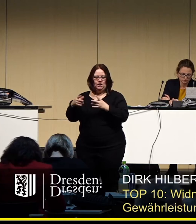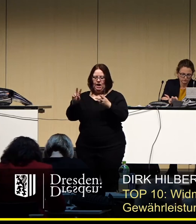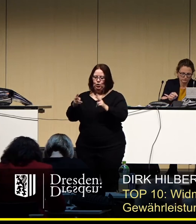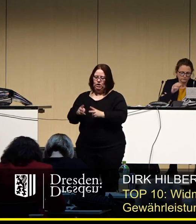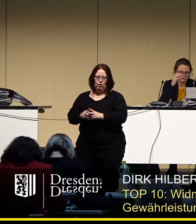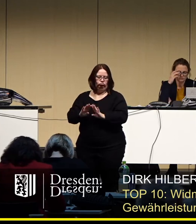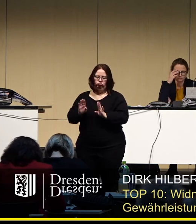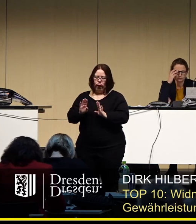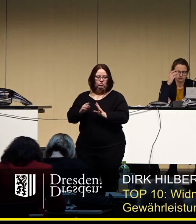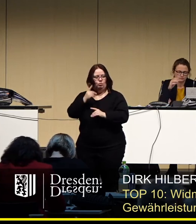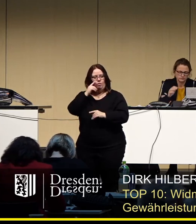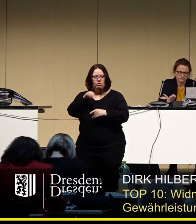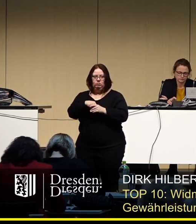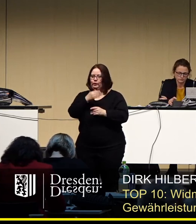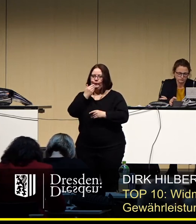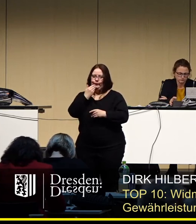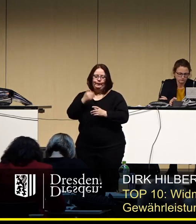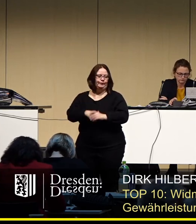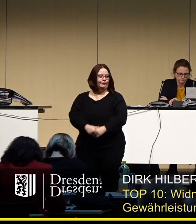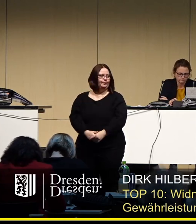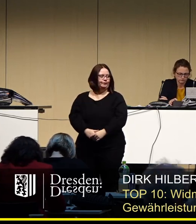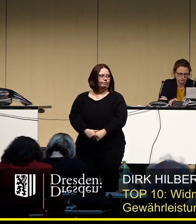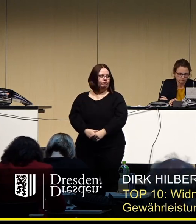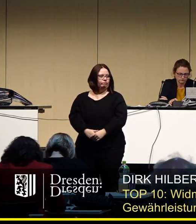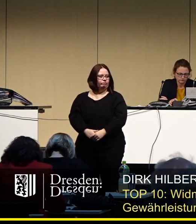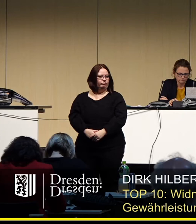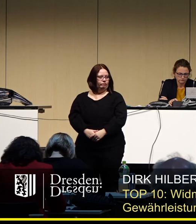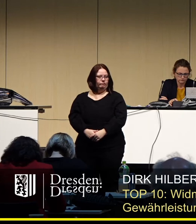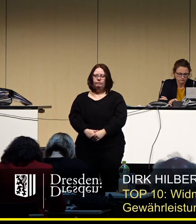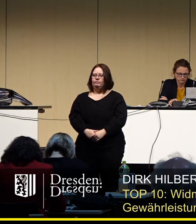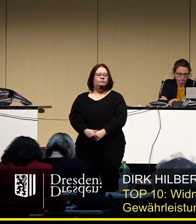Gebührenreduzierung implodiert. Herr Wirtz.